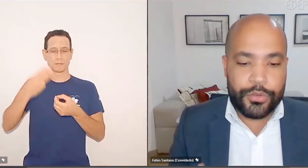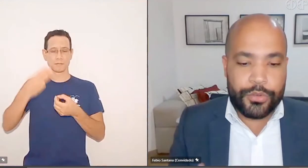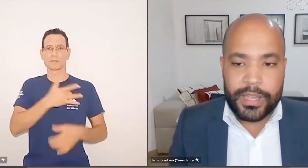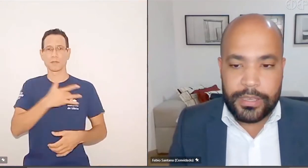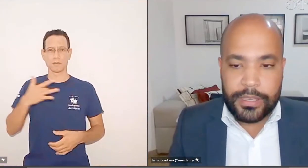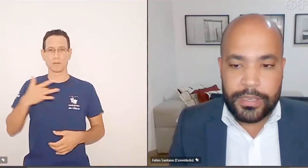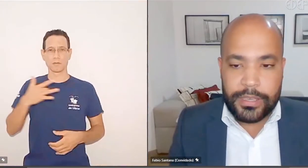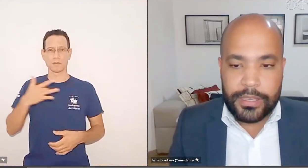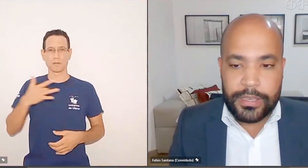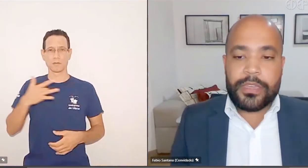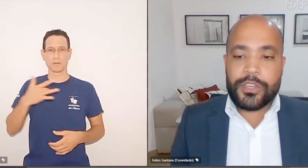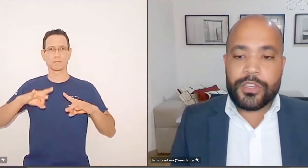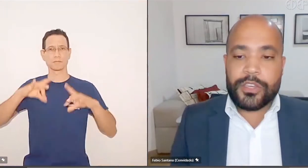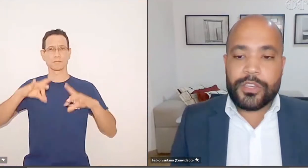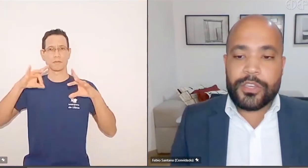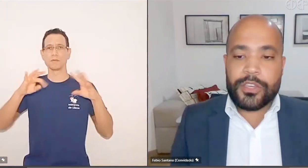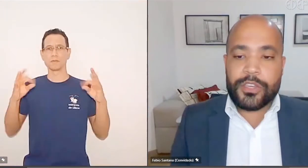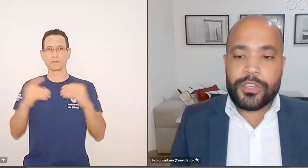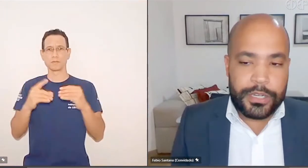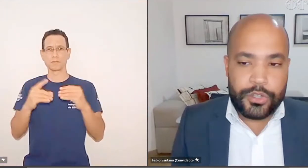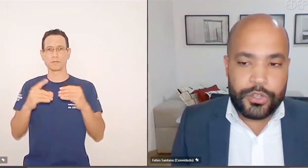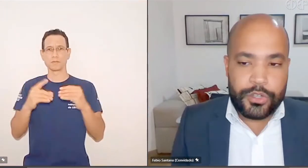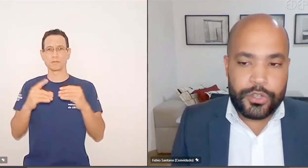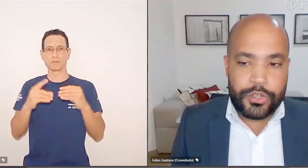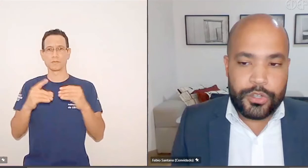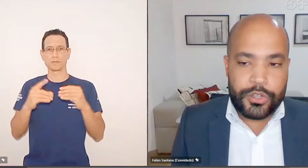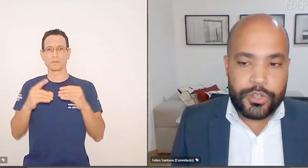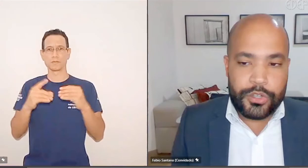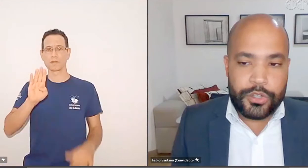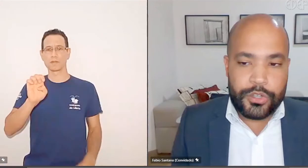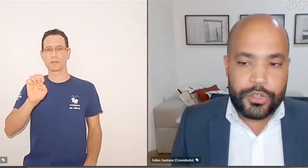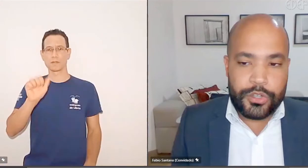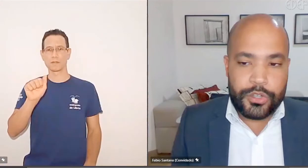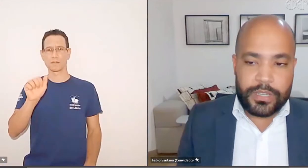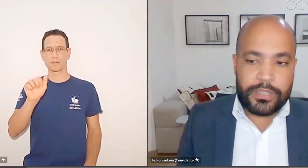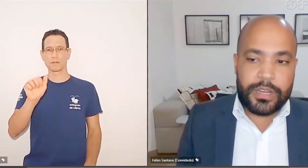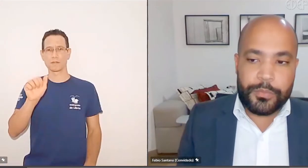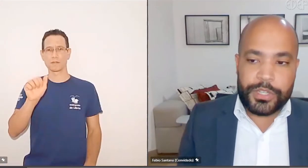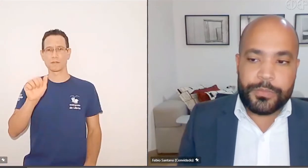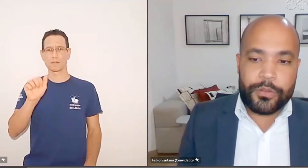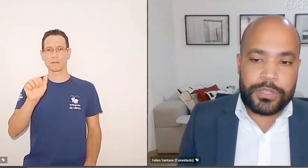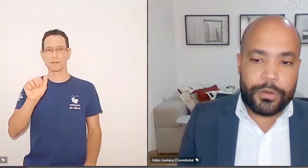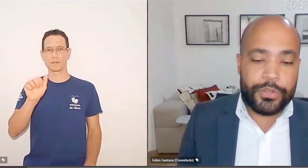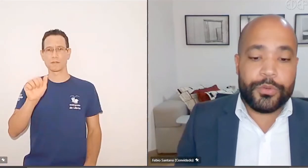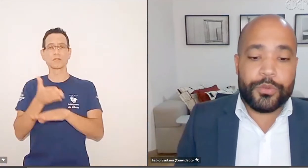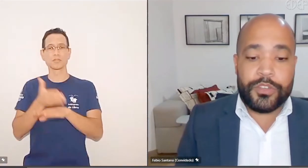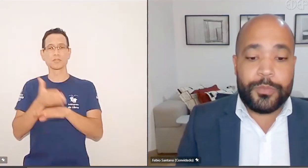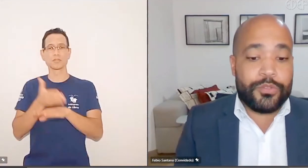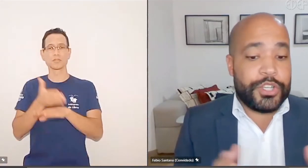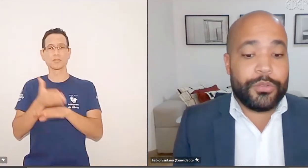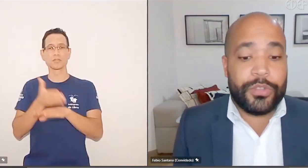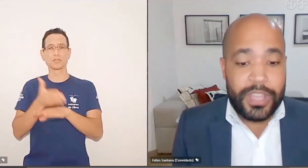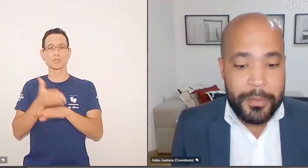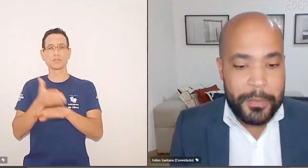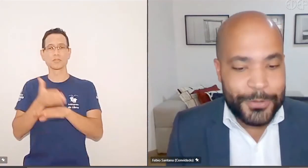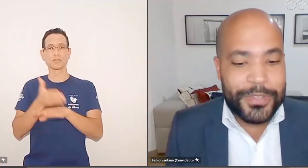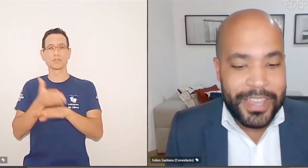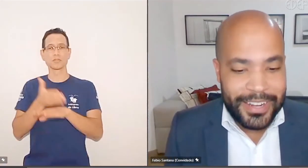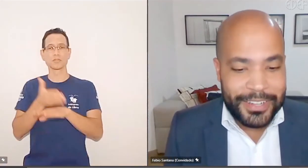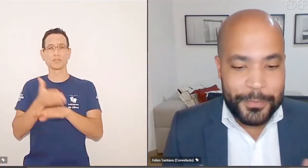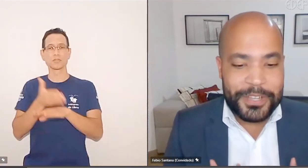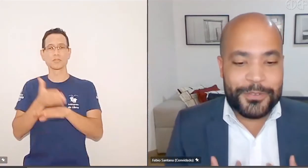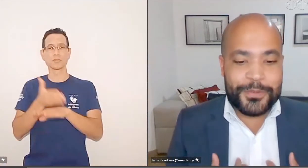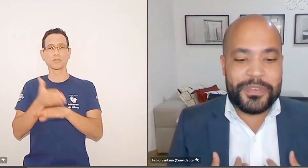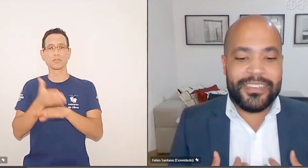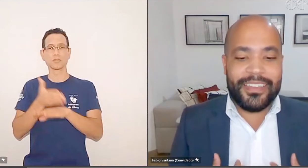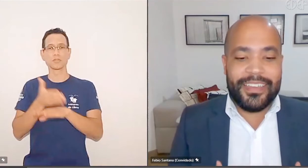técnicos que eu vou informar aqui, em especial a Beatriz Sobreira, que é assessora da Secretaria Municipal de Saúde, inclusive pela sugestão do tema,